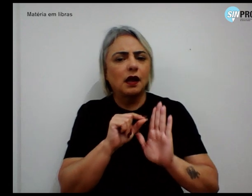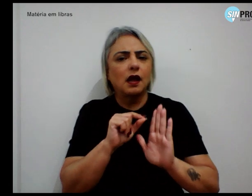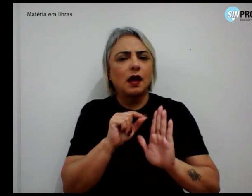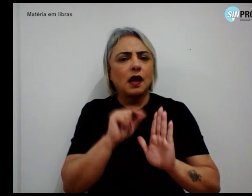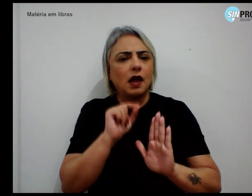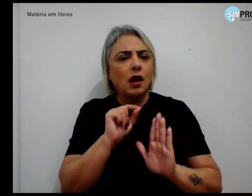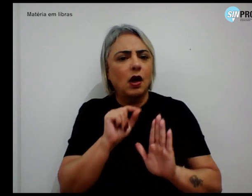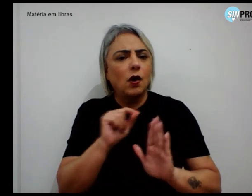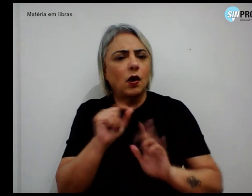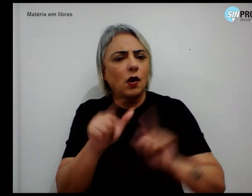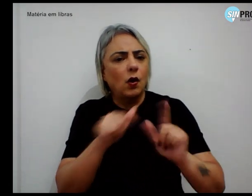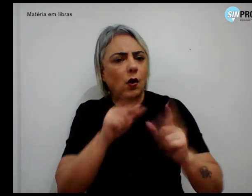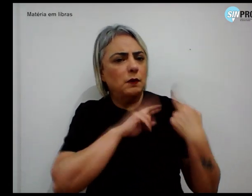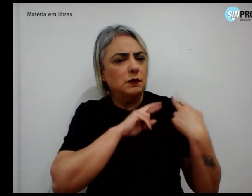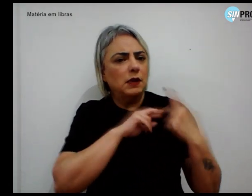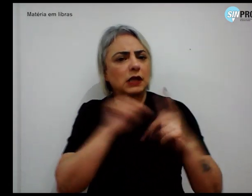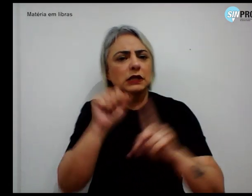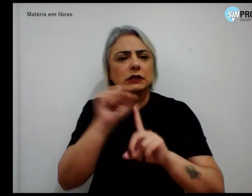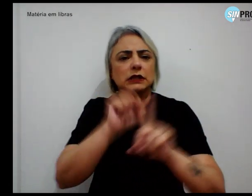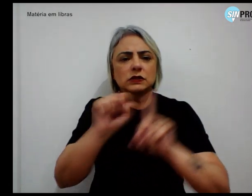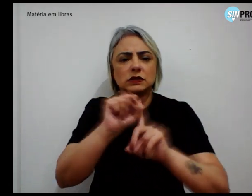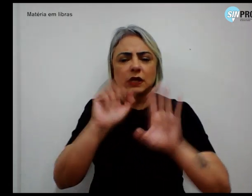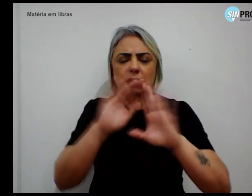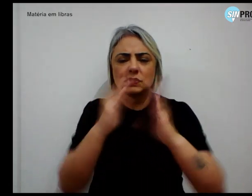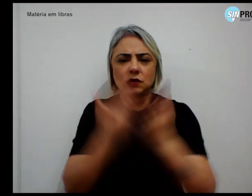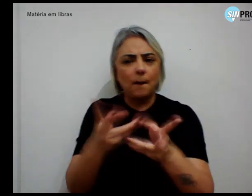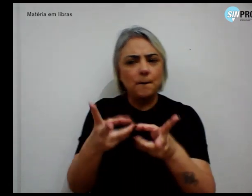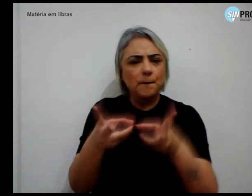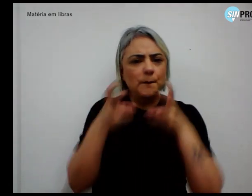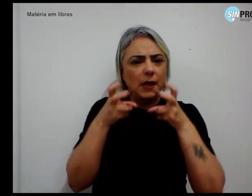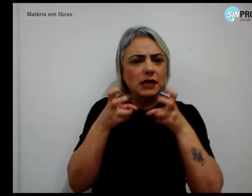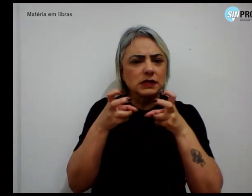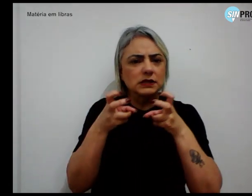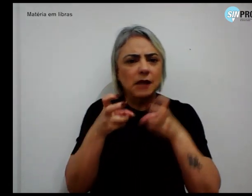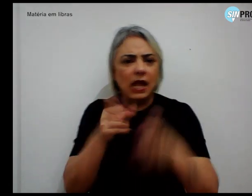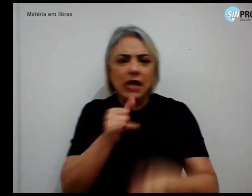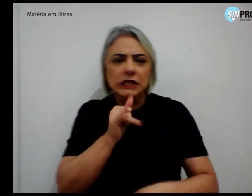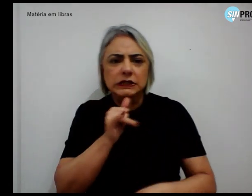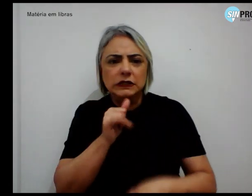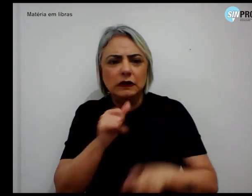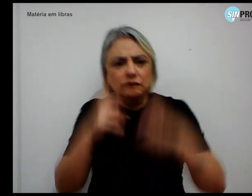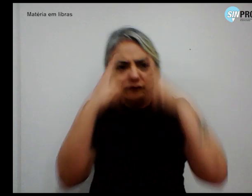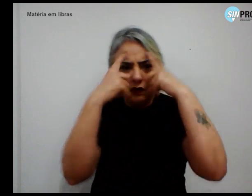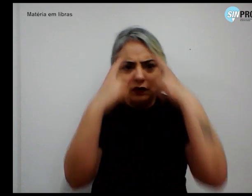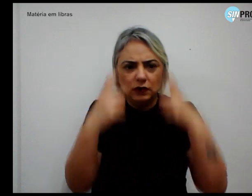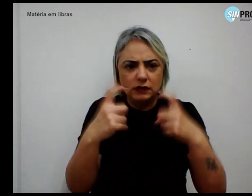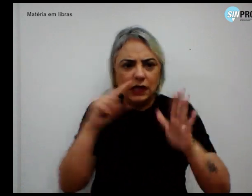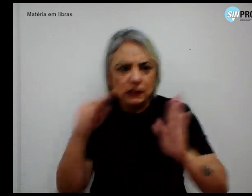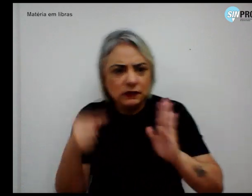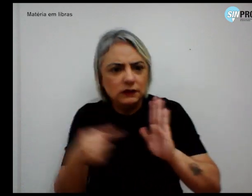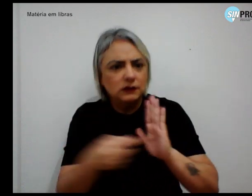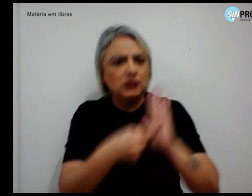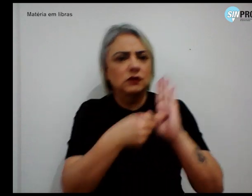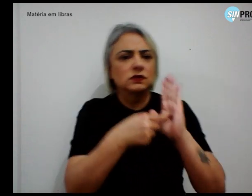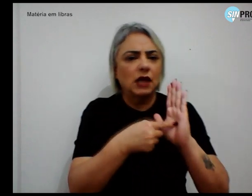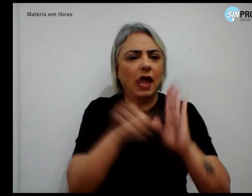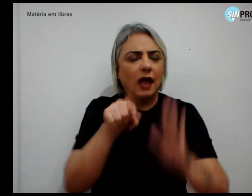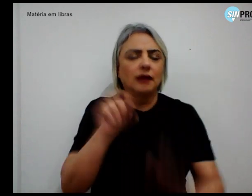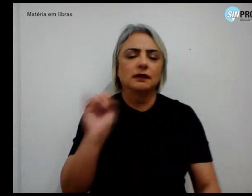sociedade, da escola, em perceber casos de violência e denunciá-los é necessário,